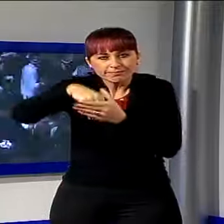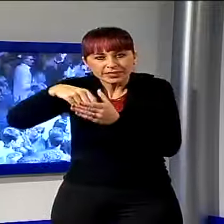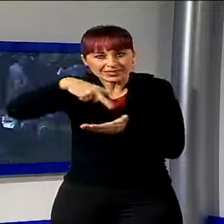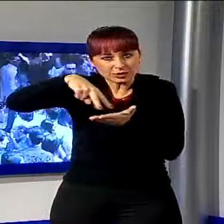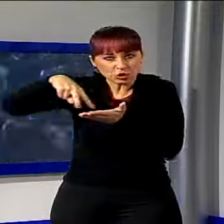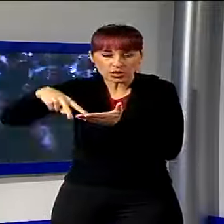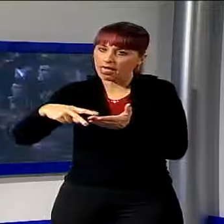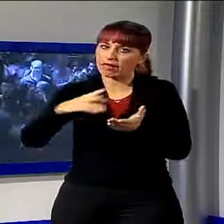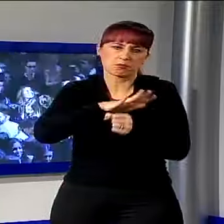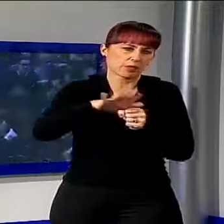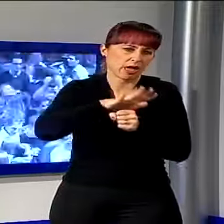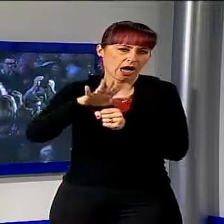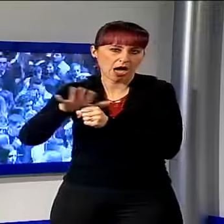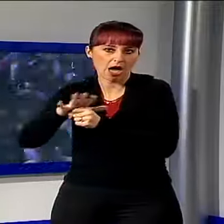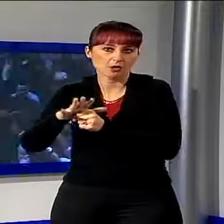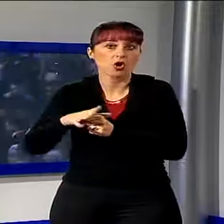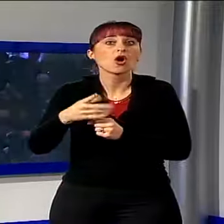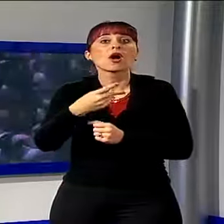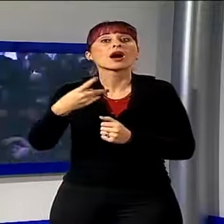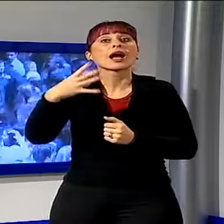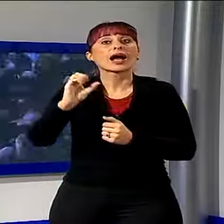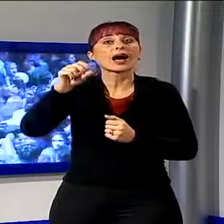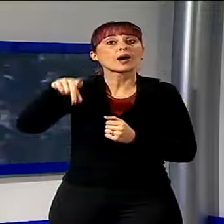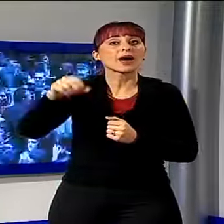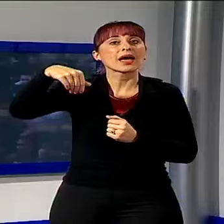animata da Geri Calà, ha registrato il tutto esaurito.